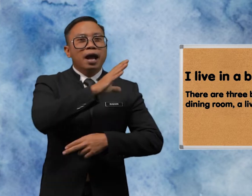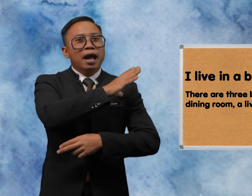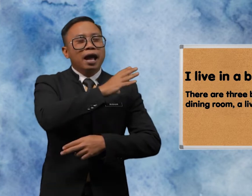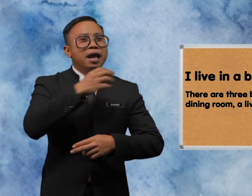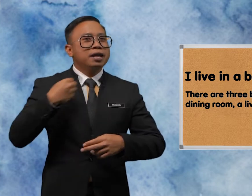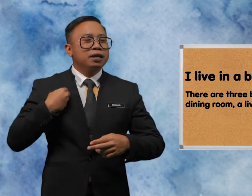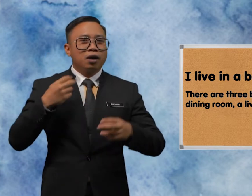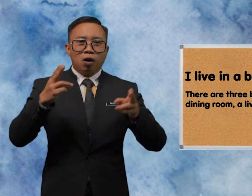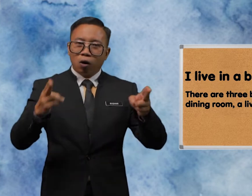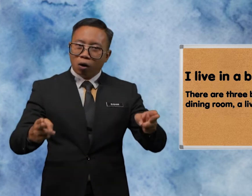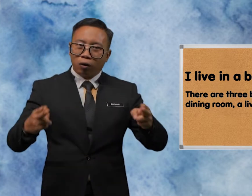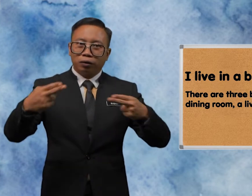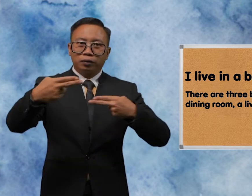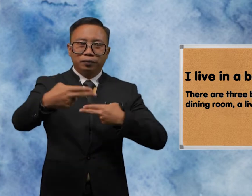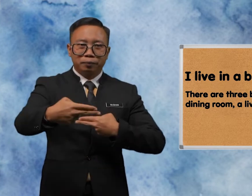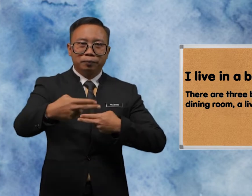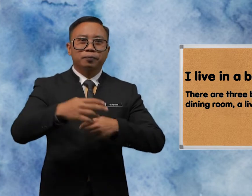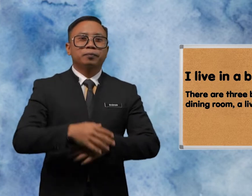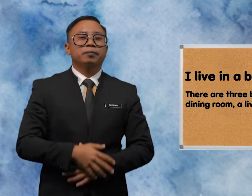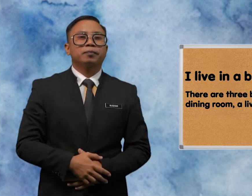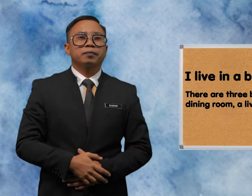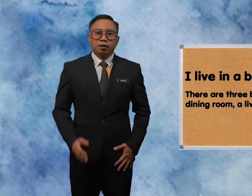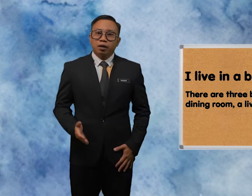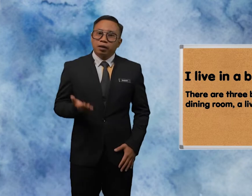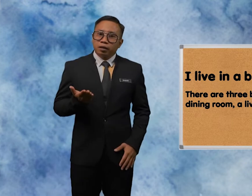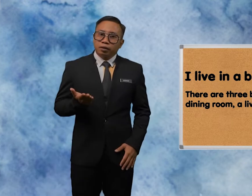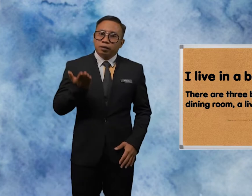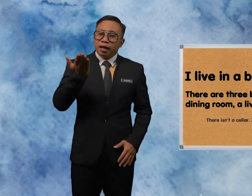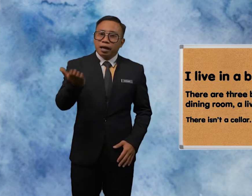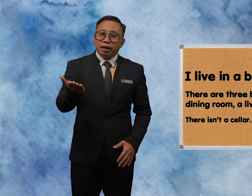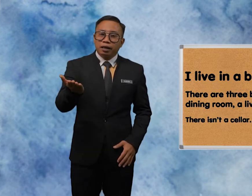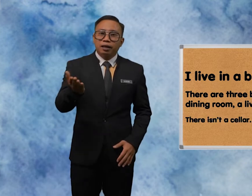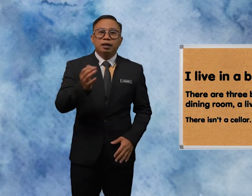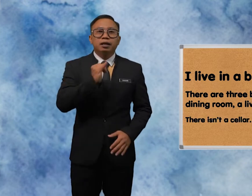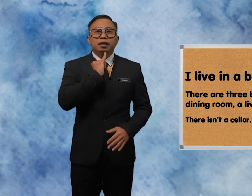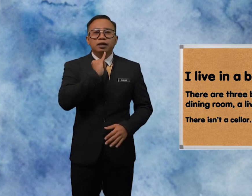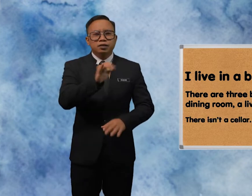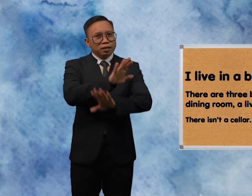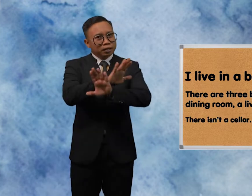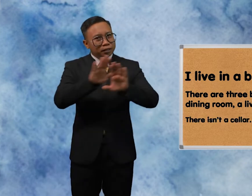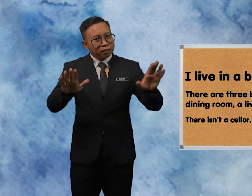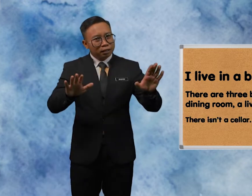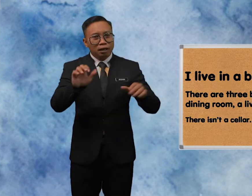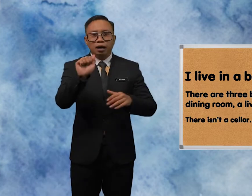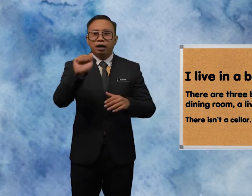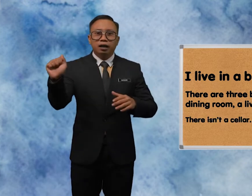And Hall There Isn't A